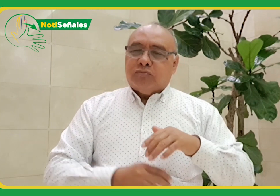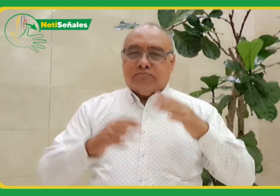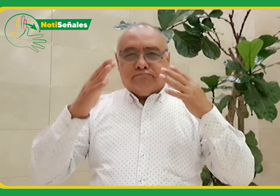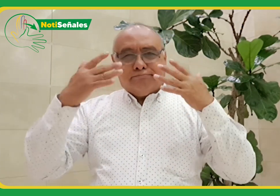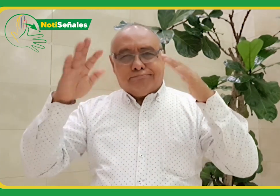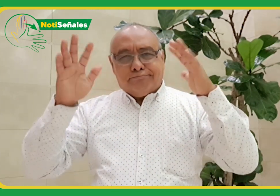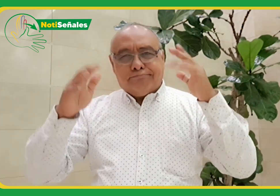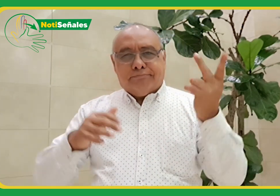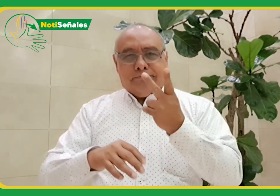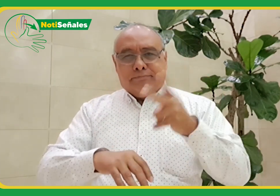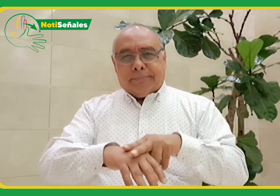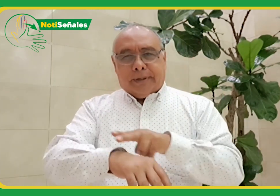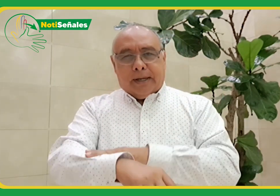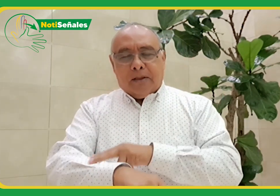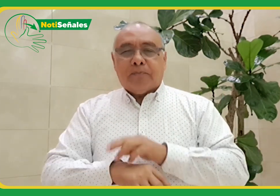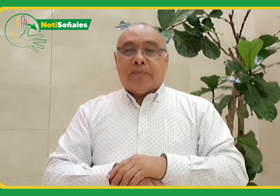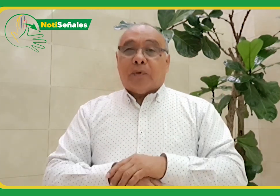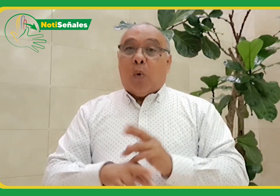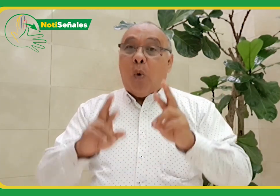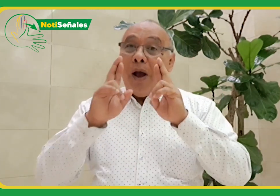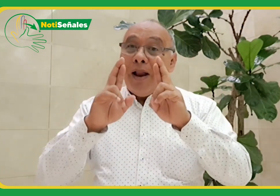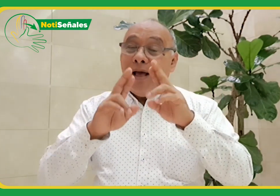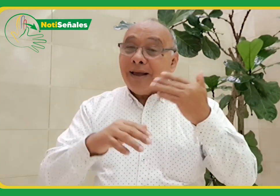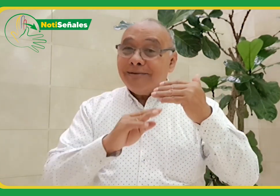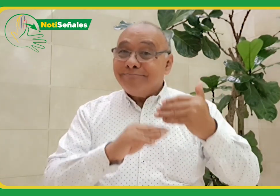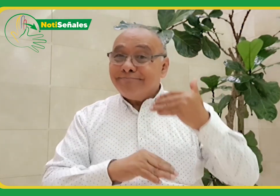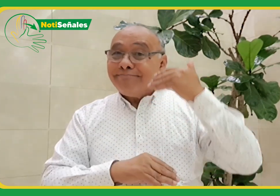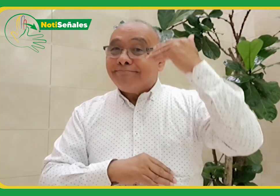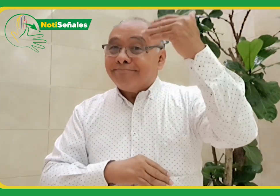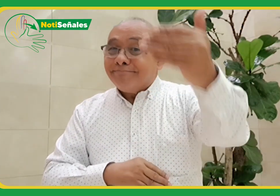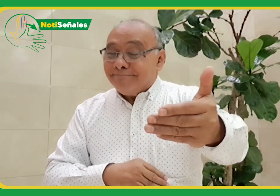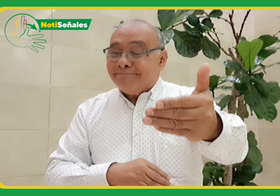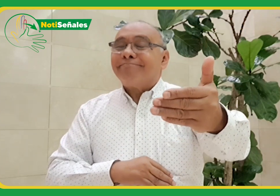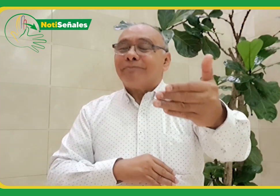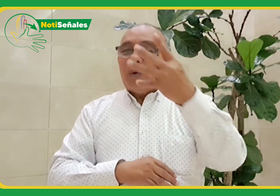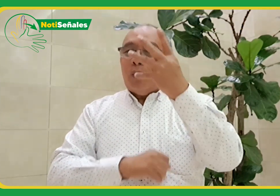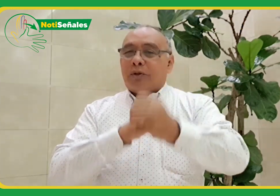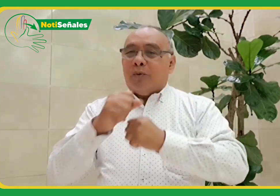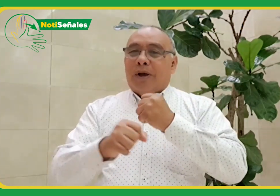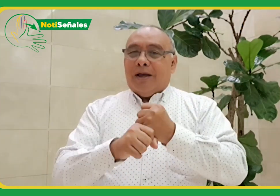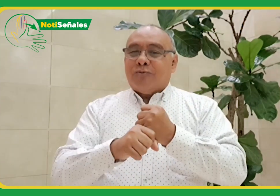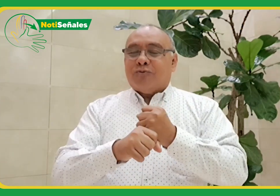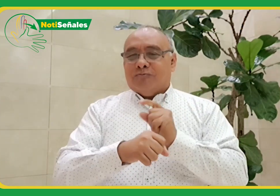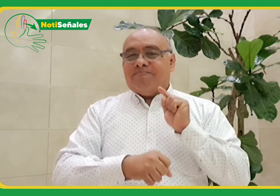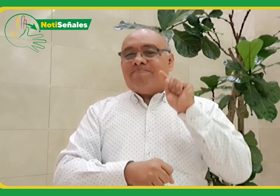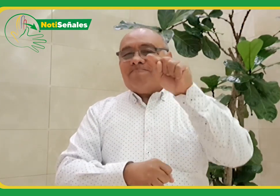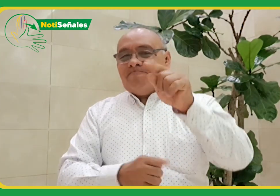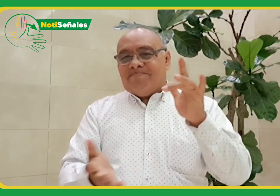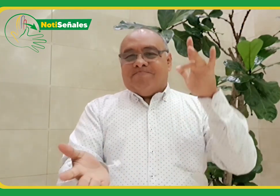preguntas en varias ocasiones felicito a los delegados por su labor ojalá que en cuatro años la participación pudiera